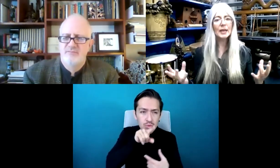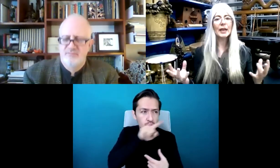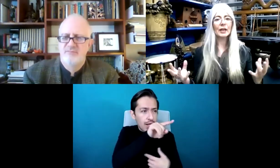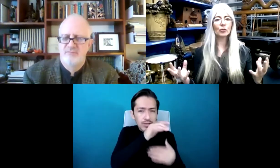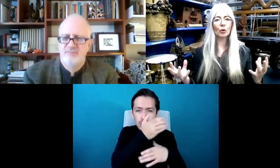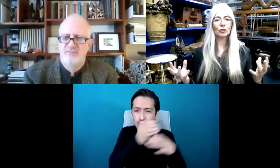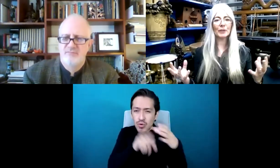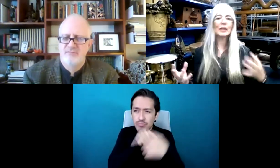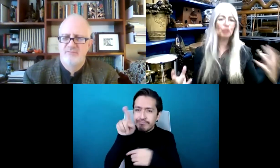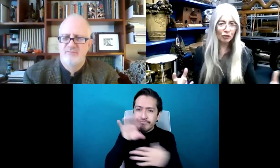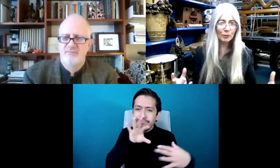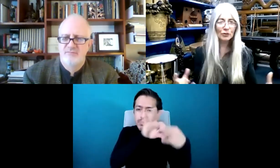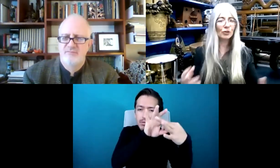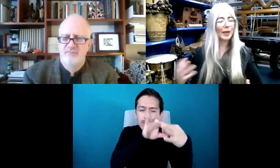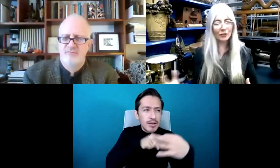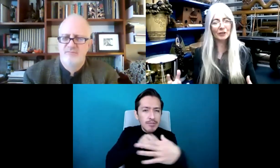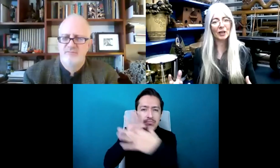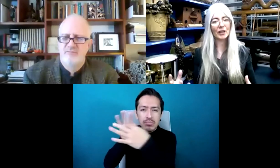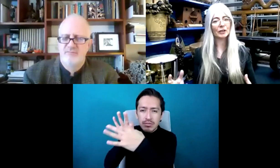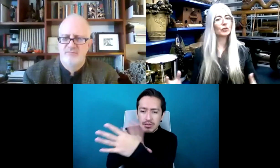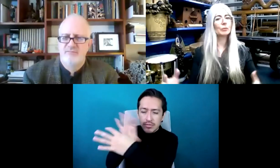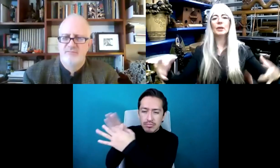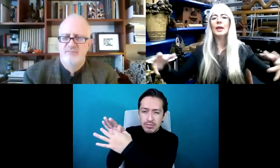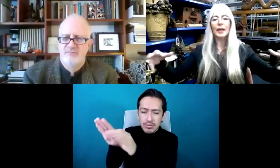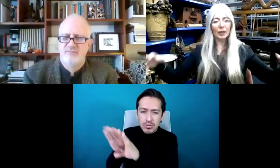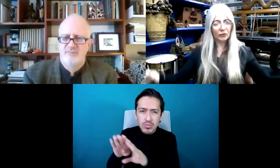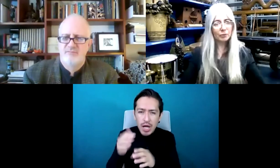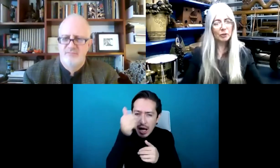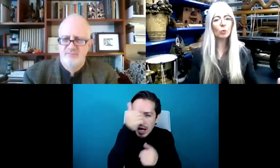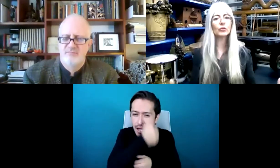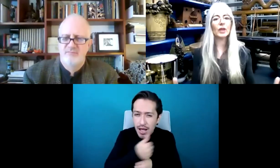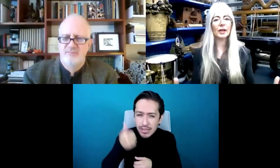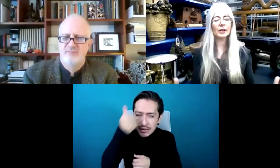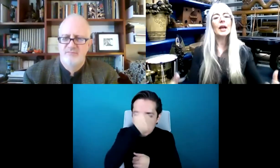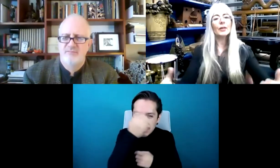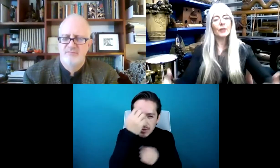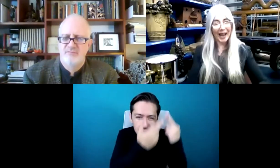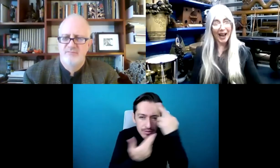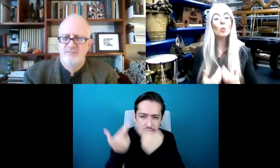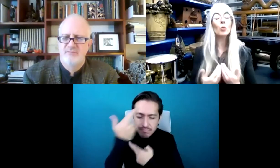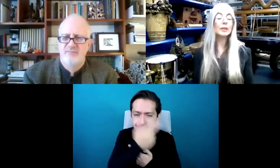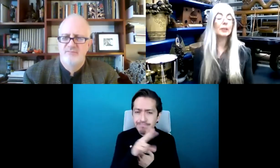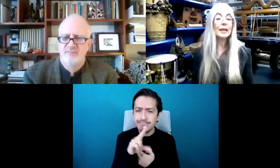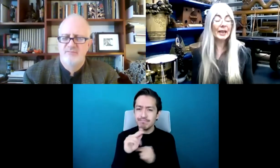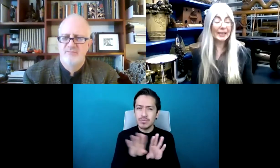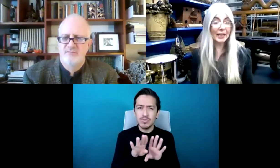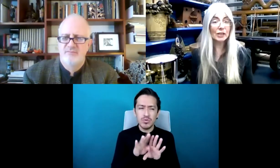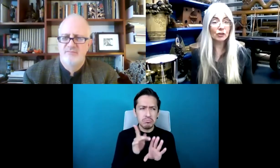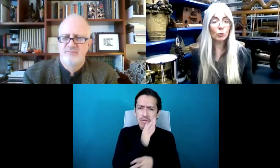un análisis. No es hacer juicios de valor. Es aceptar lo que está allí